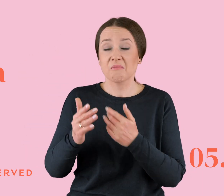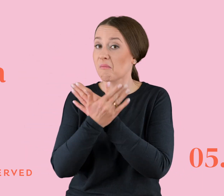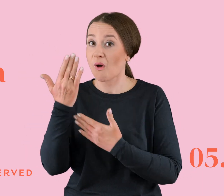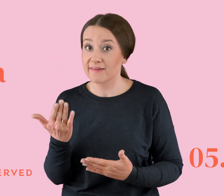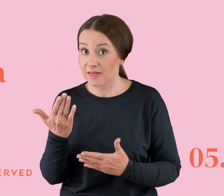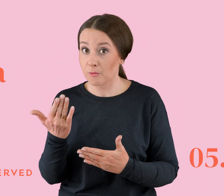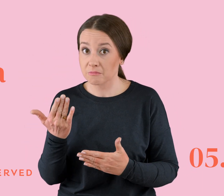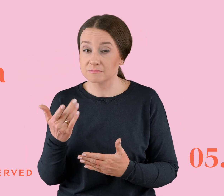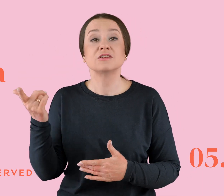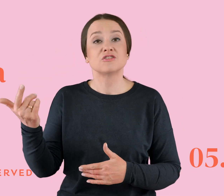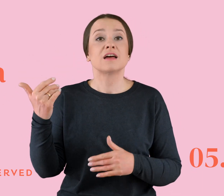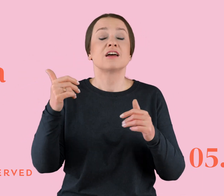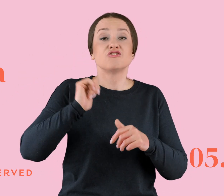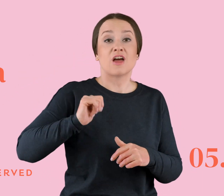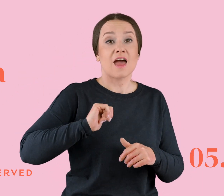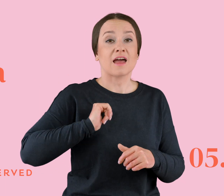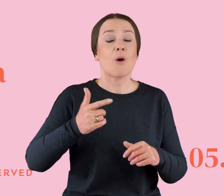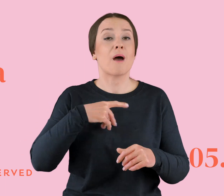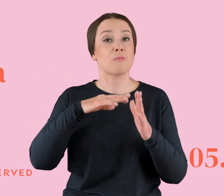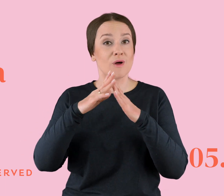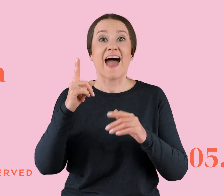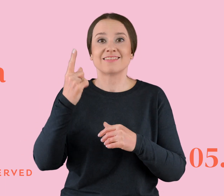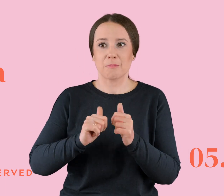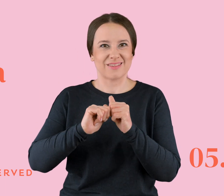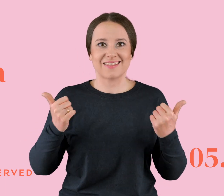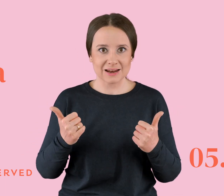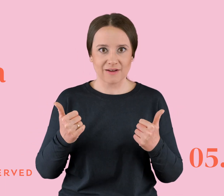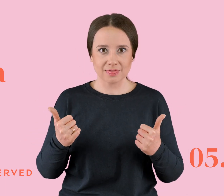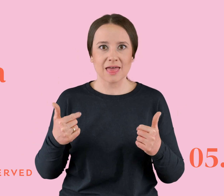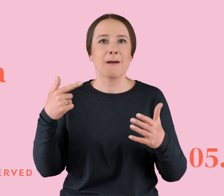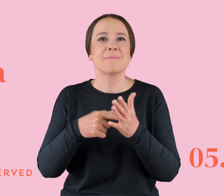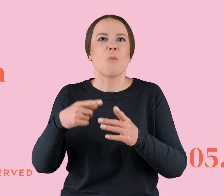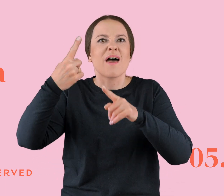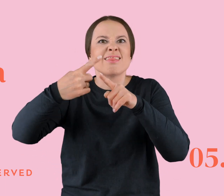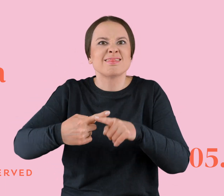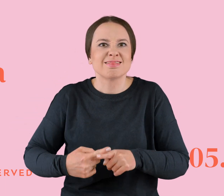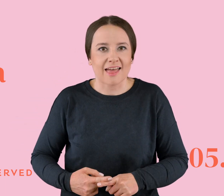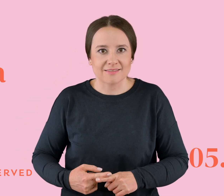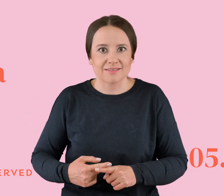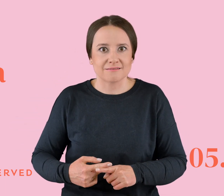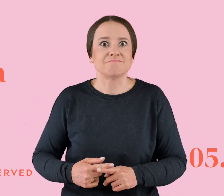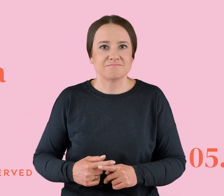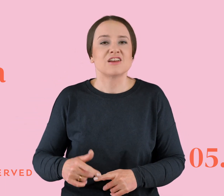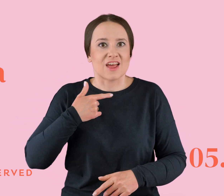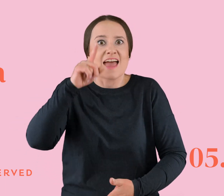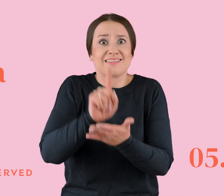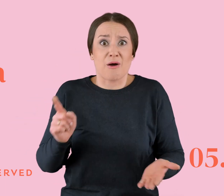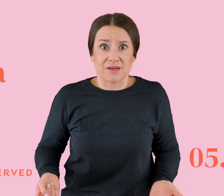Okazało się, że była u mnie pod domem, a samo zerwanie było testem, który zdałem. Mnie oczywiście nie obchodziło, że w